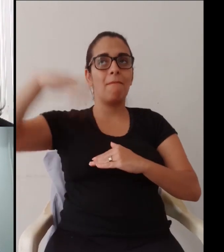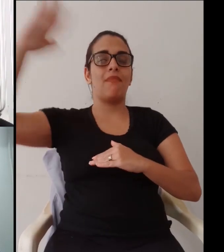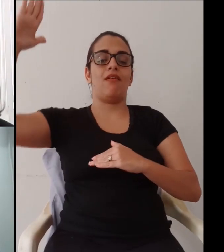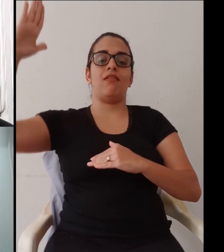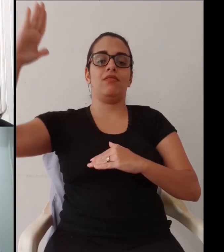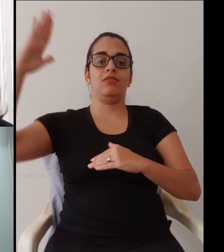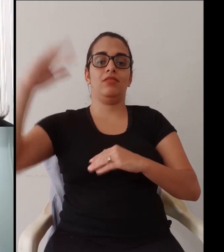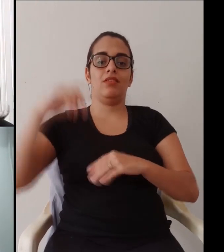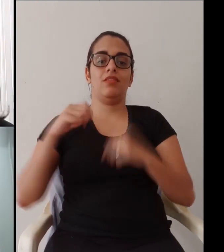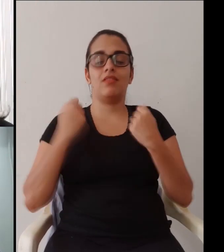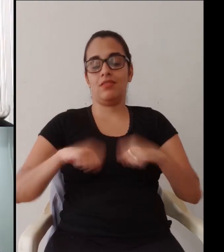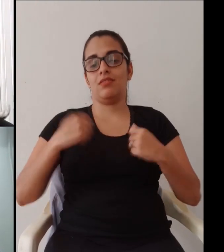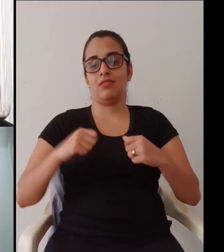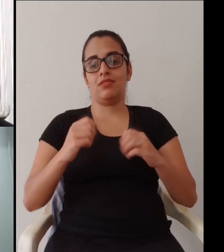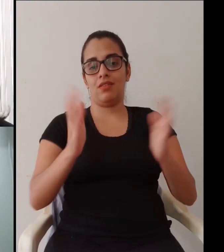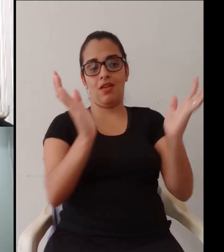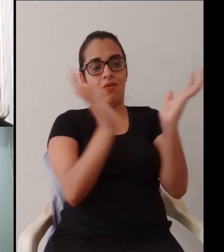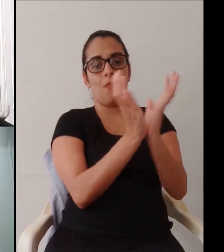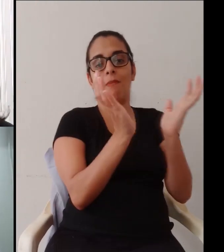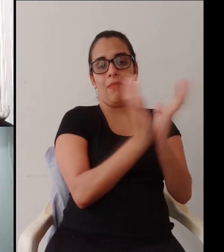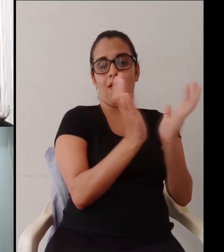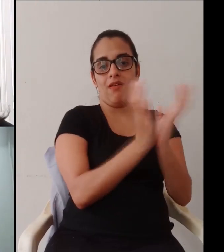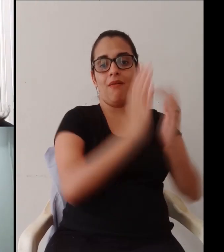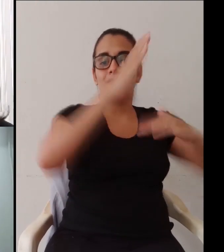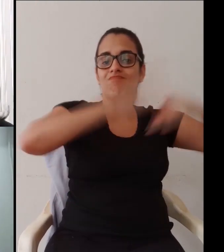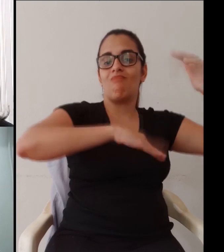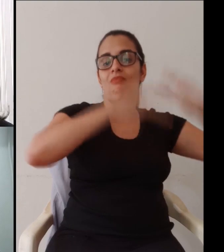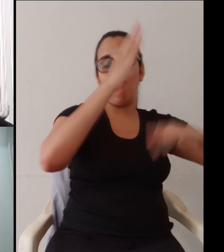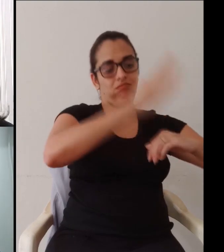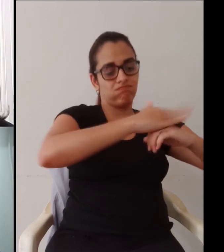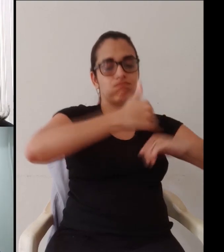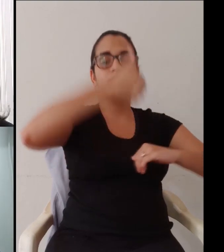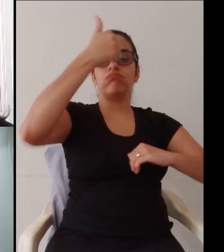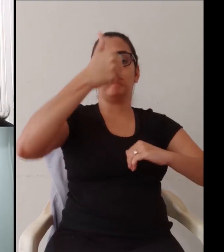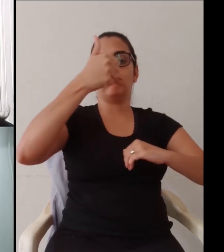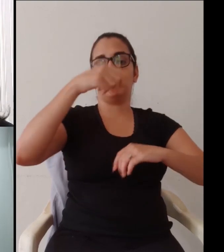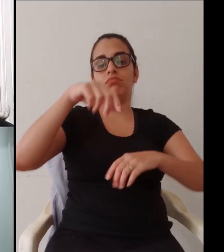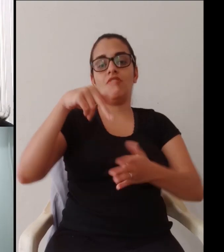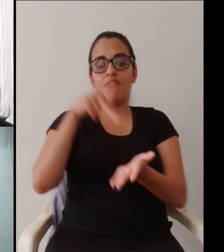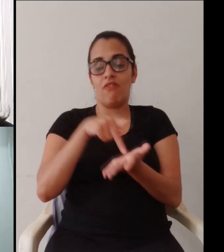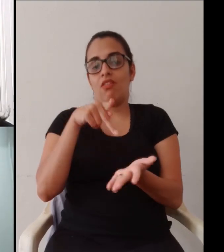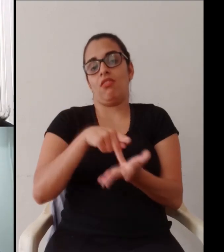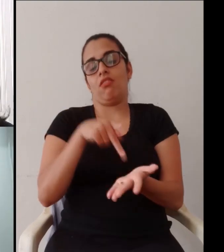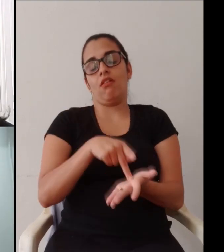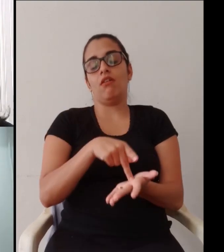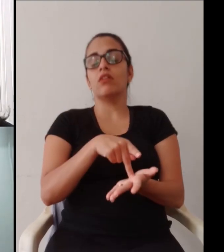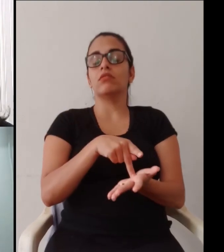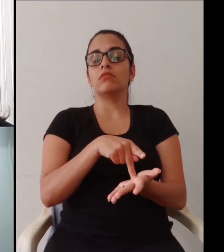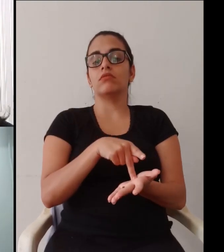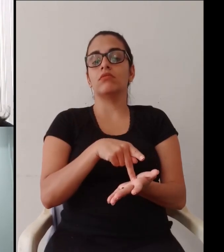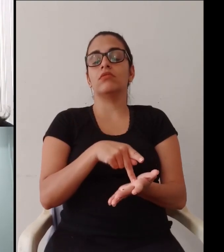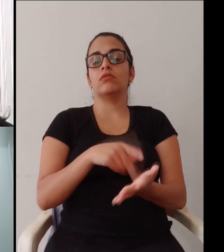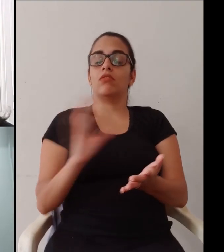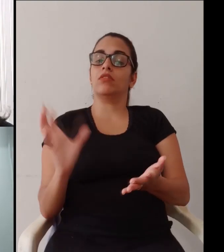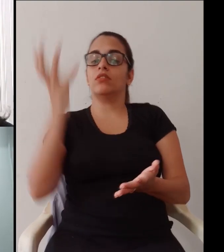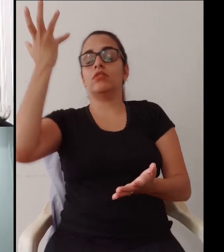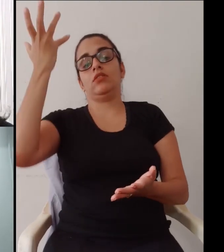utilização de tecnologias educacionais. Mas, além disso, porque é necessário que ela tenha uma equipe